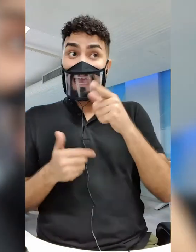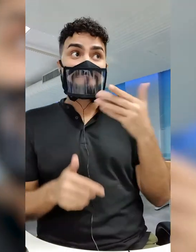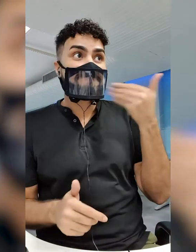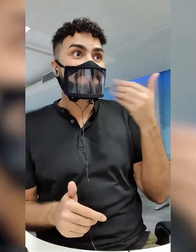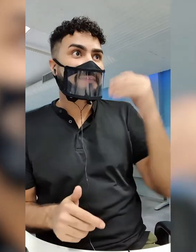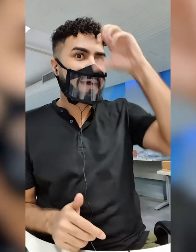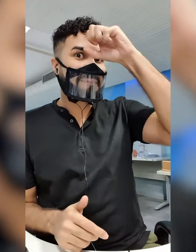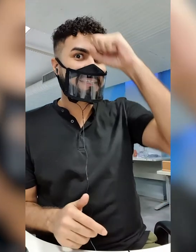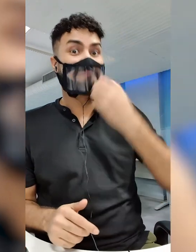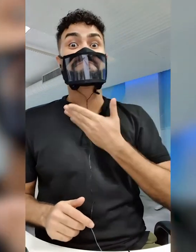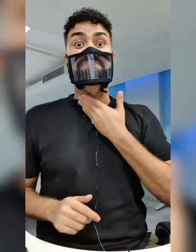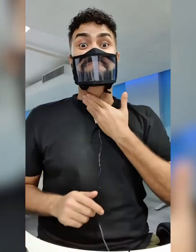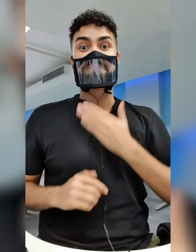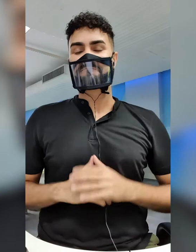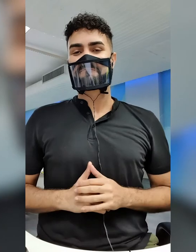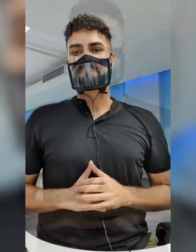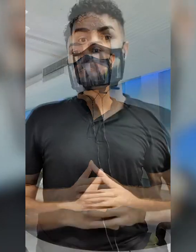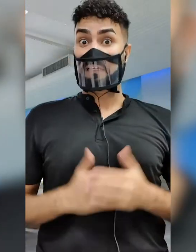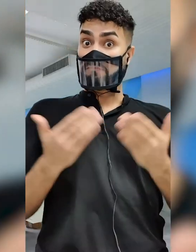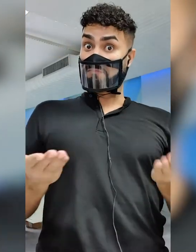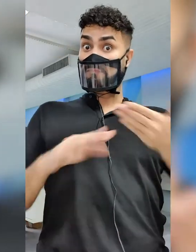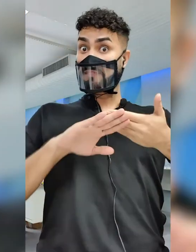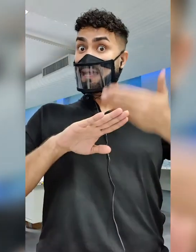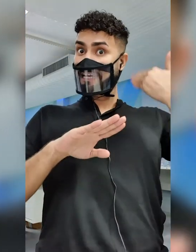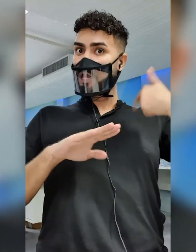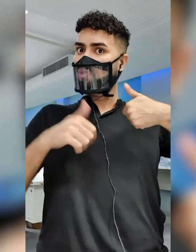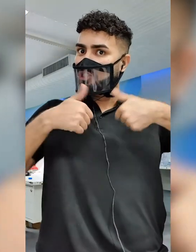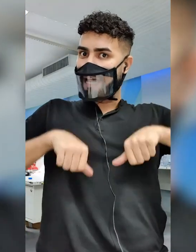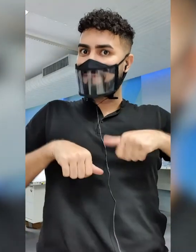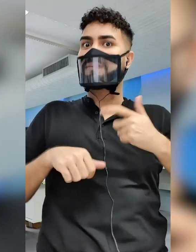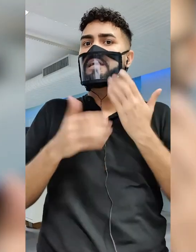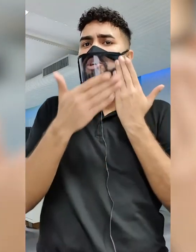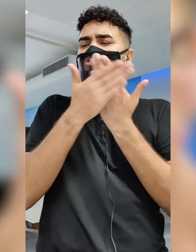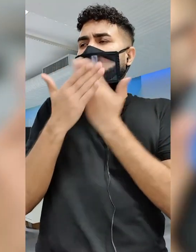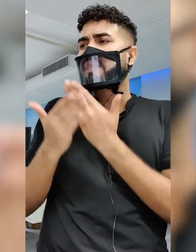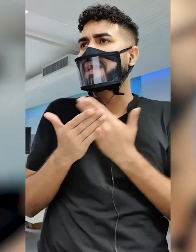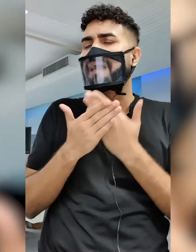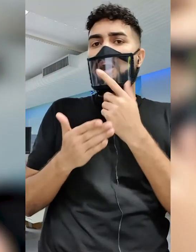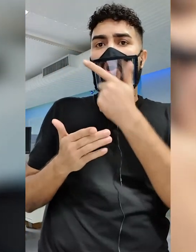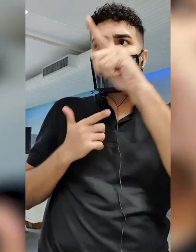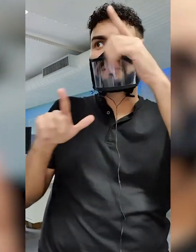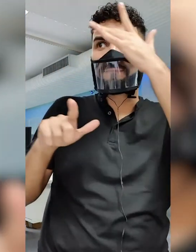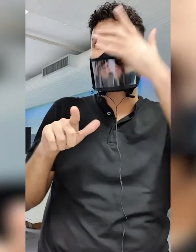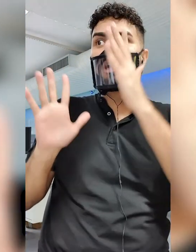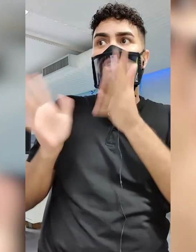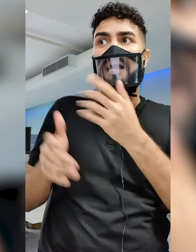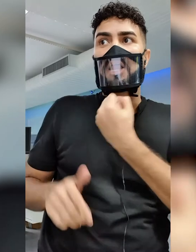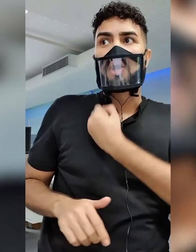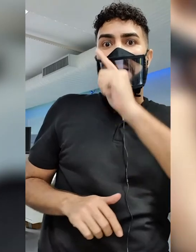nota máxima na redação. Foi quando eu entrei na análise de redações nota mil, analisando de maneira crítica